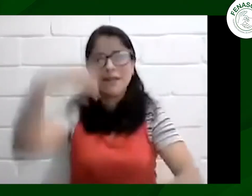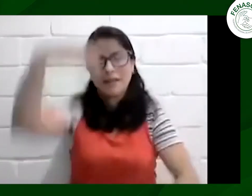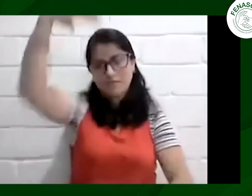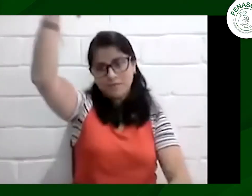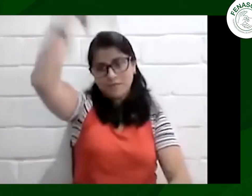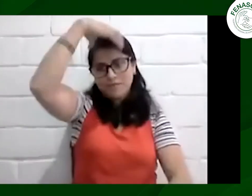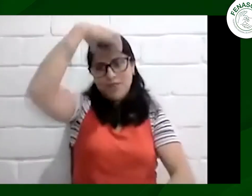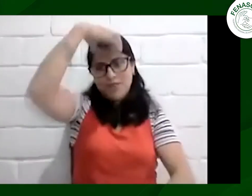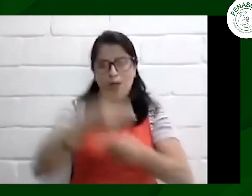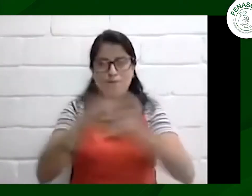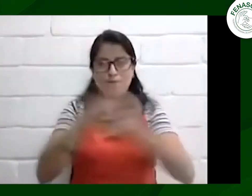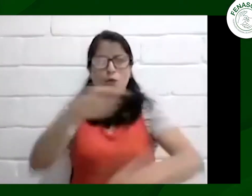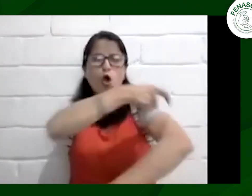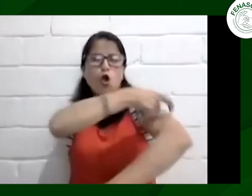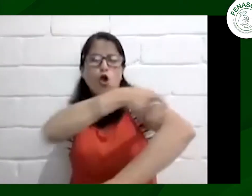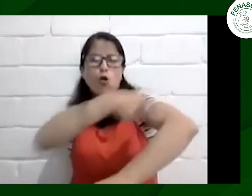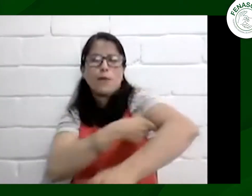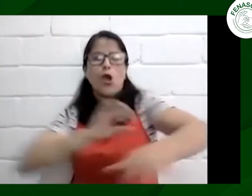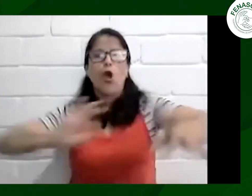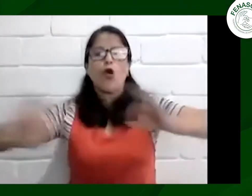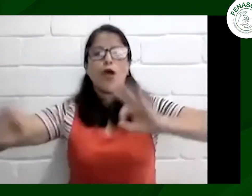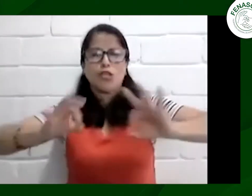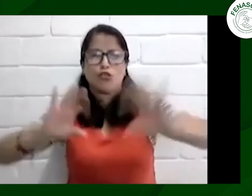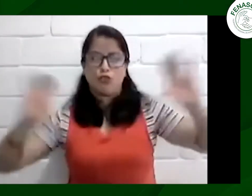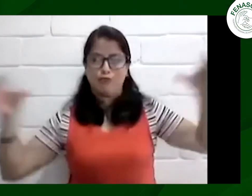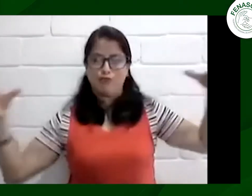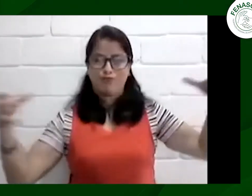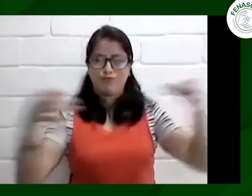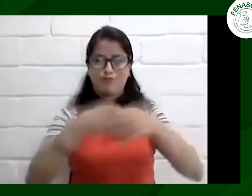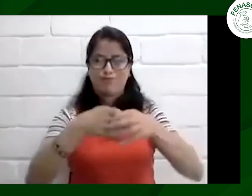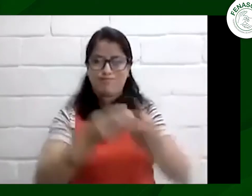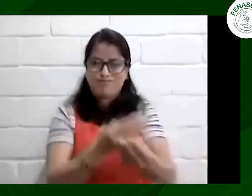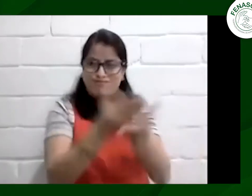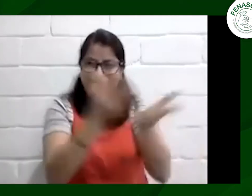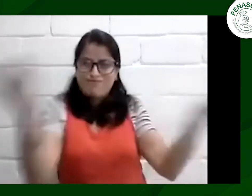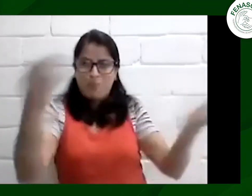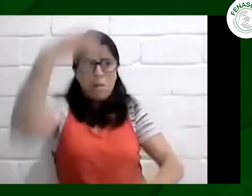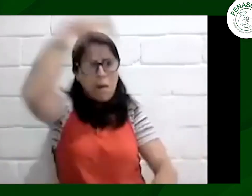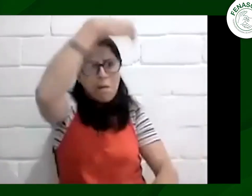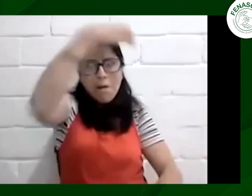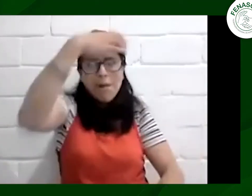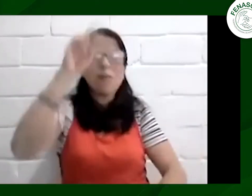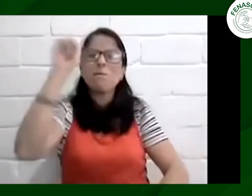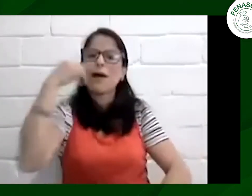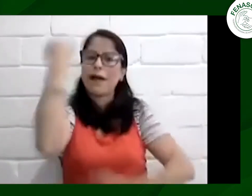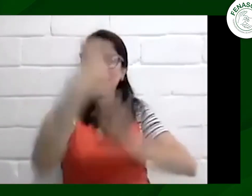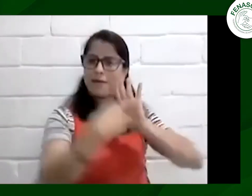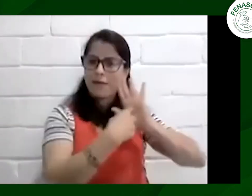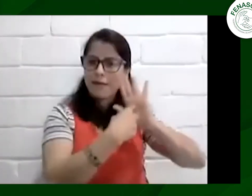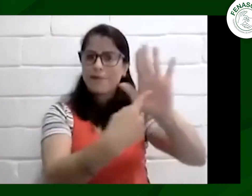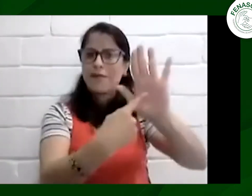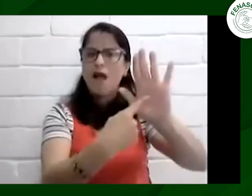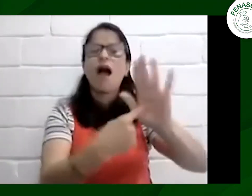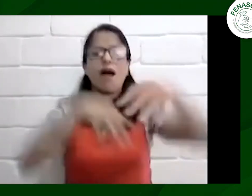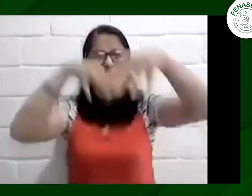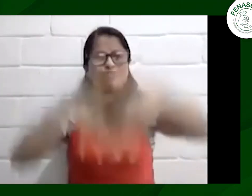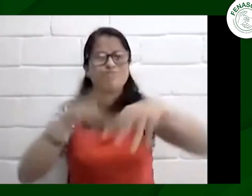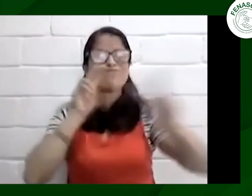pues le agradecemos a fenascol por todas el apoyo y todos los aspectos logísticos que hicieron y las herramientas como las gorras